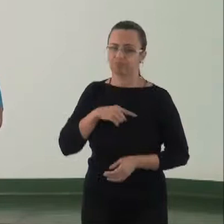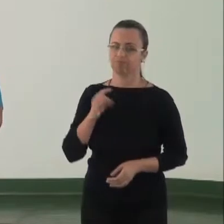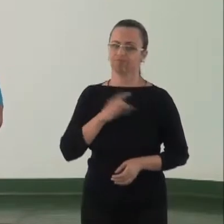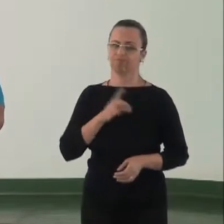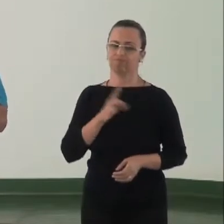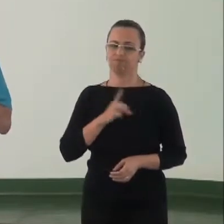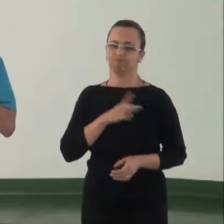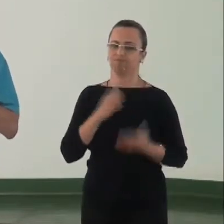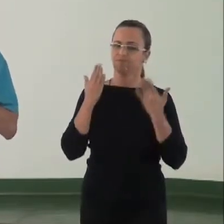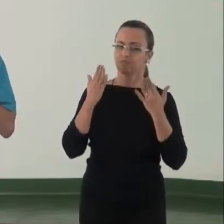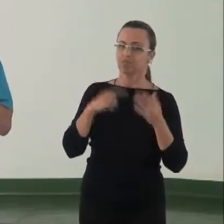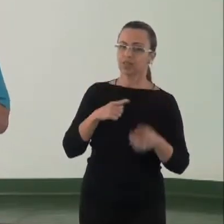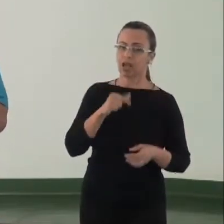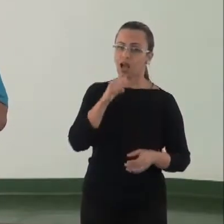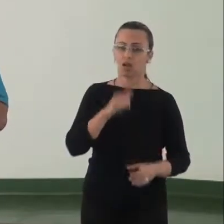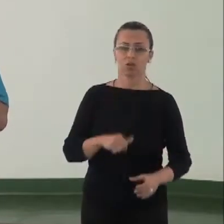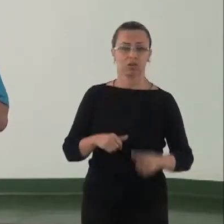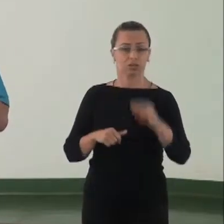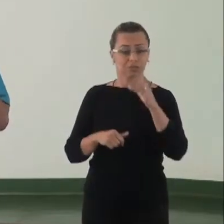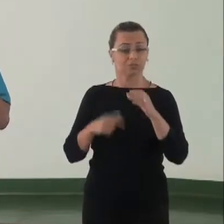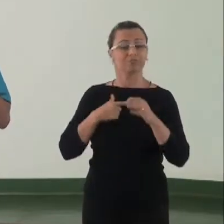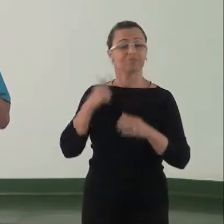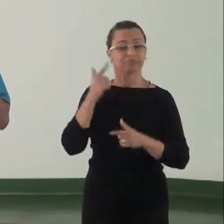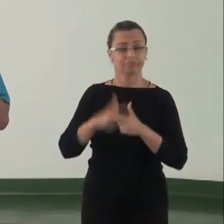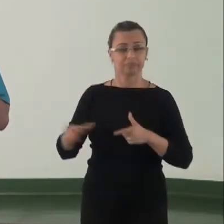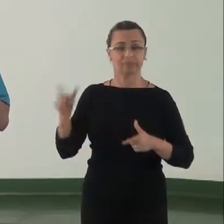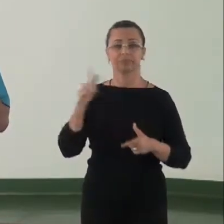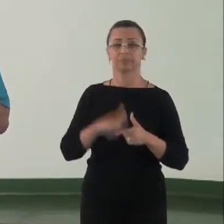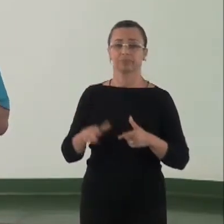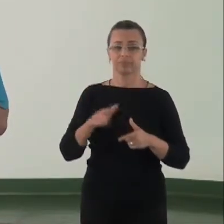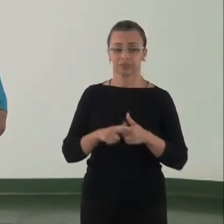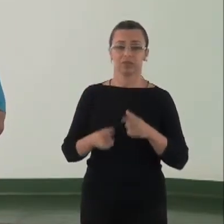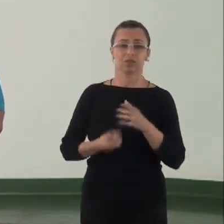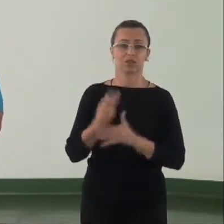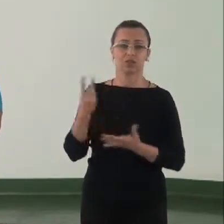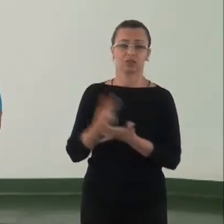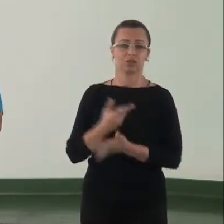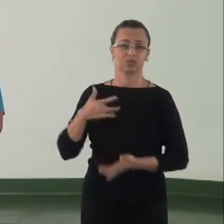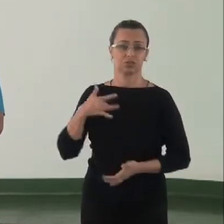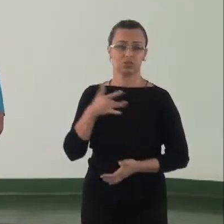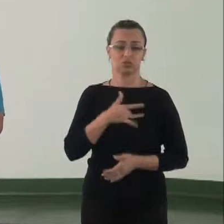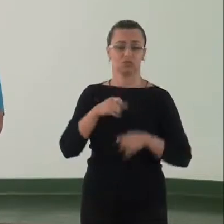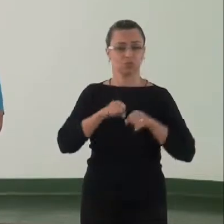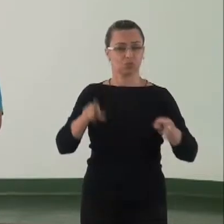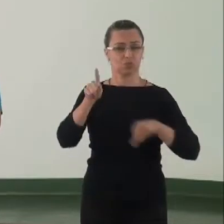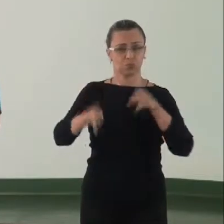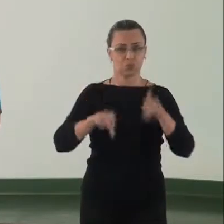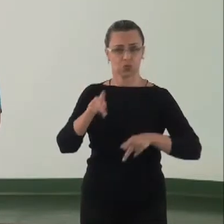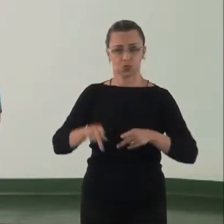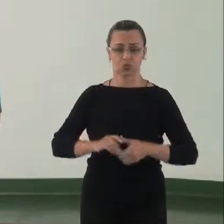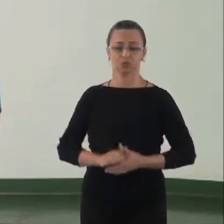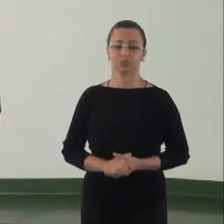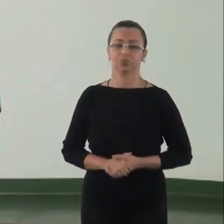de que o consumo da água seja um dos problemas, uma das causas dos problemas de saúde que afetam a população.